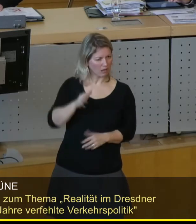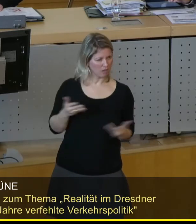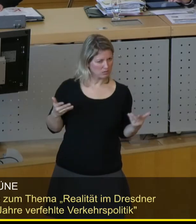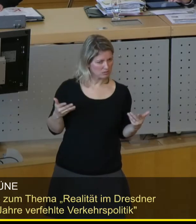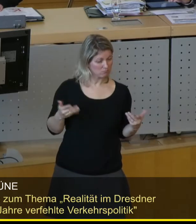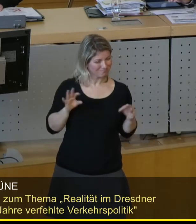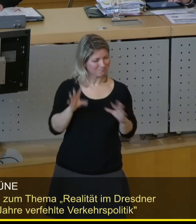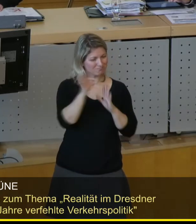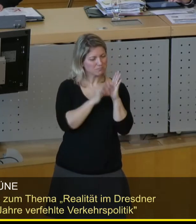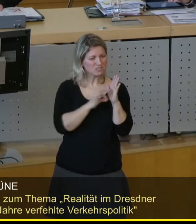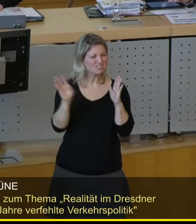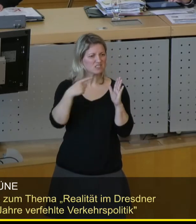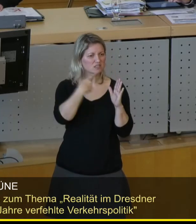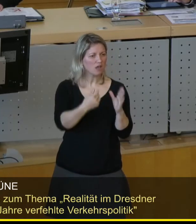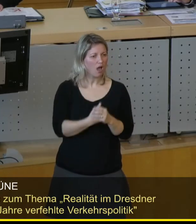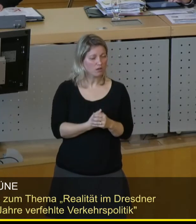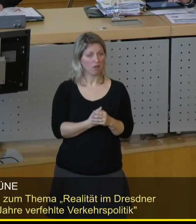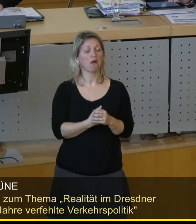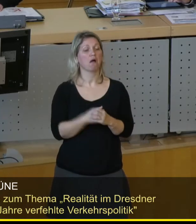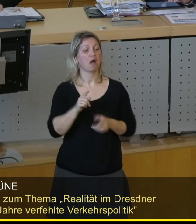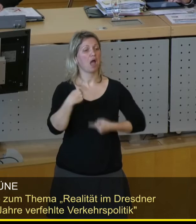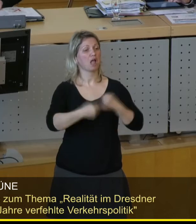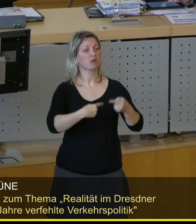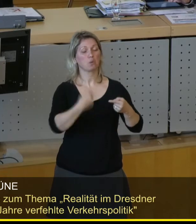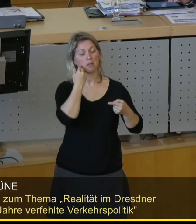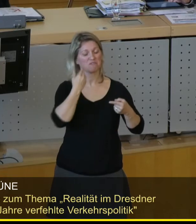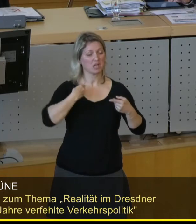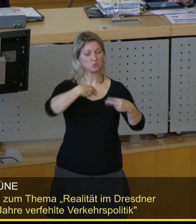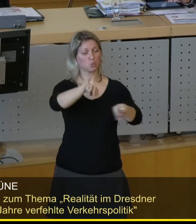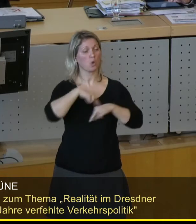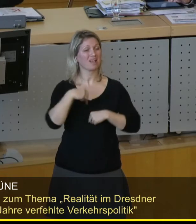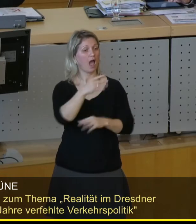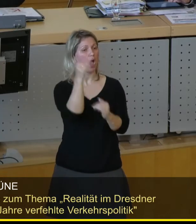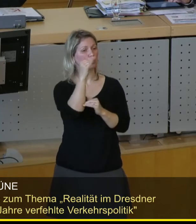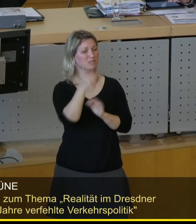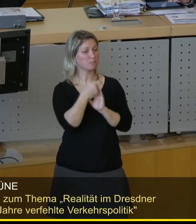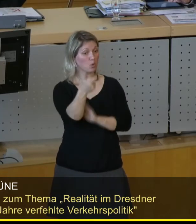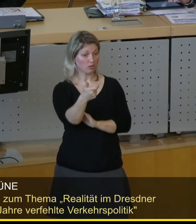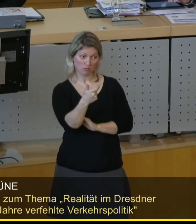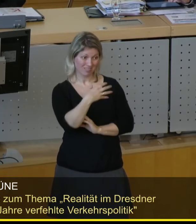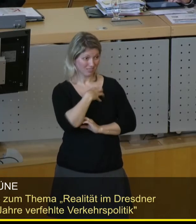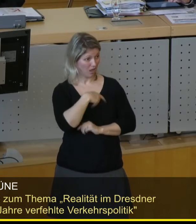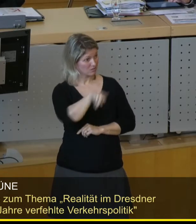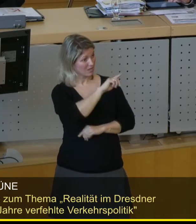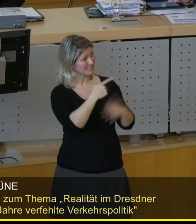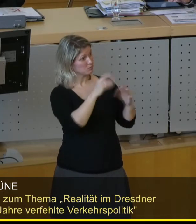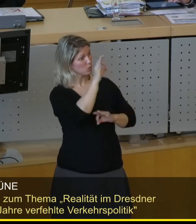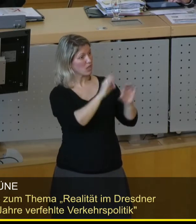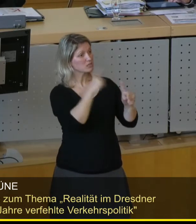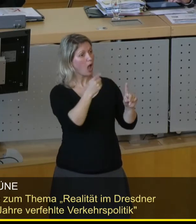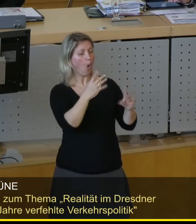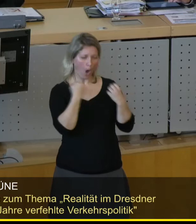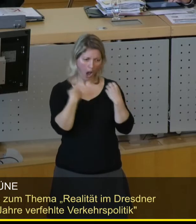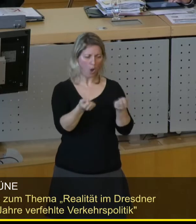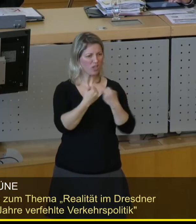Punkten. Ihnen fällt nichts anderes ein, als diese Entwicklung rückgängig zu machen. Augustusbrücke, 70% der Dresdner sagen, sie wollen sie autofrei. Sie legen